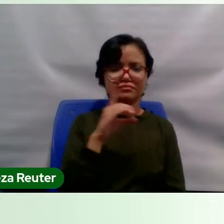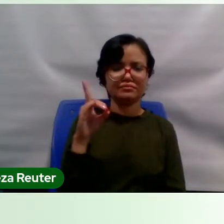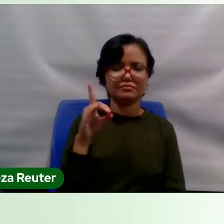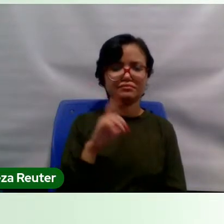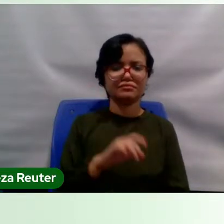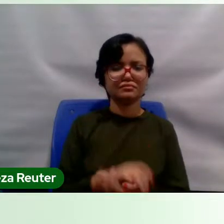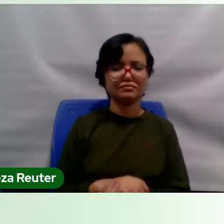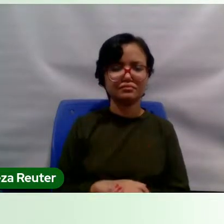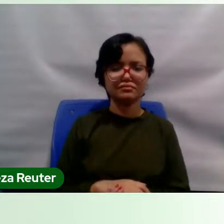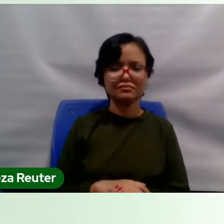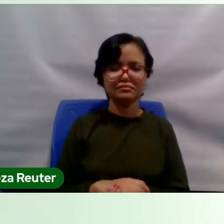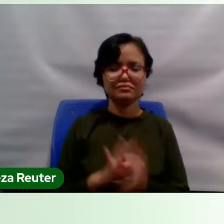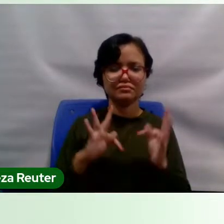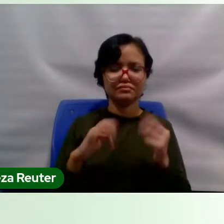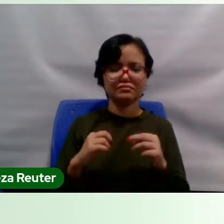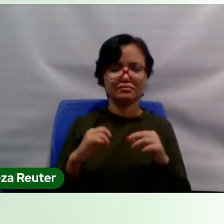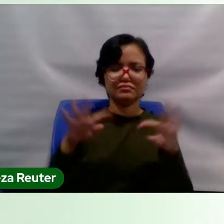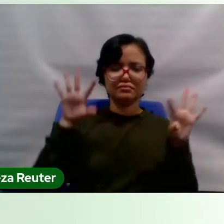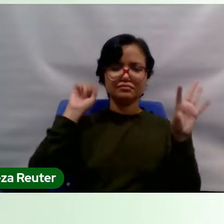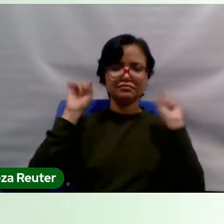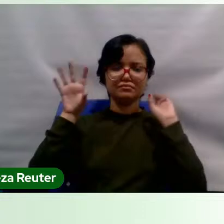Todos me escutam?